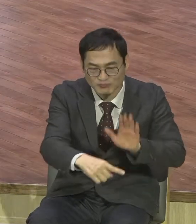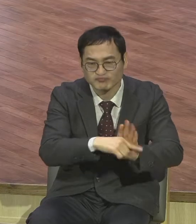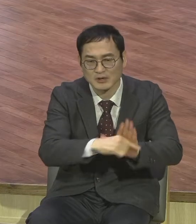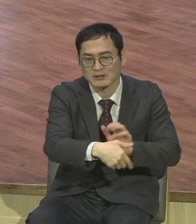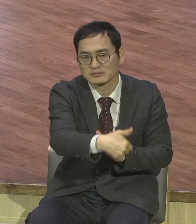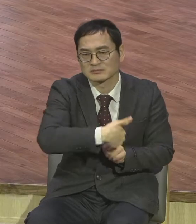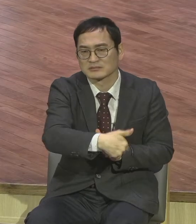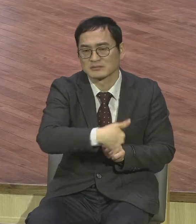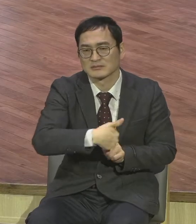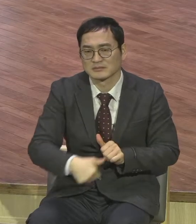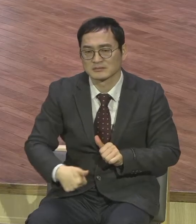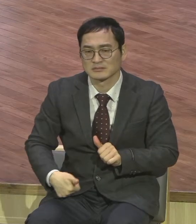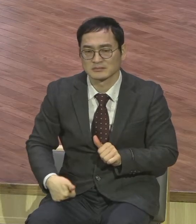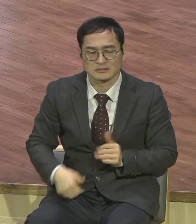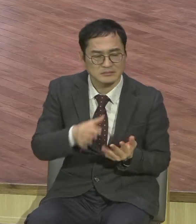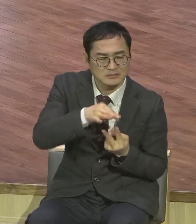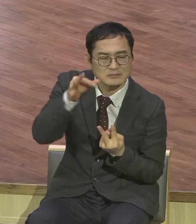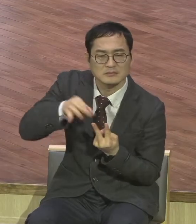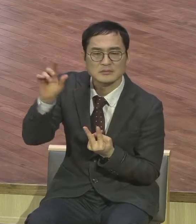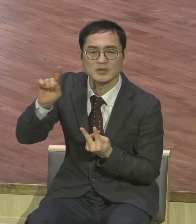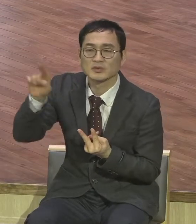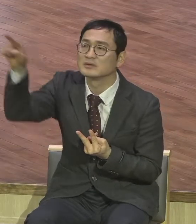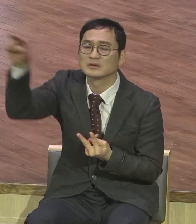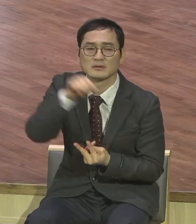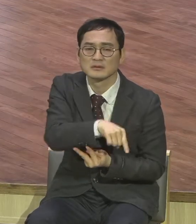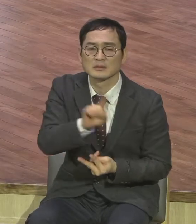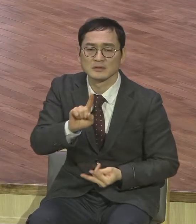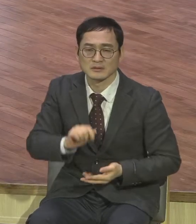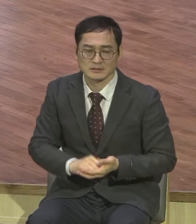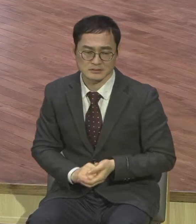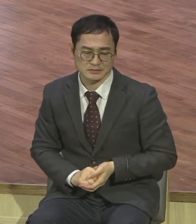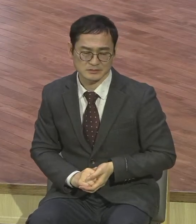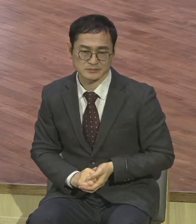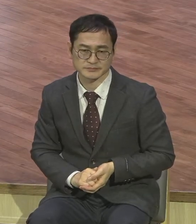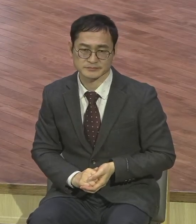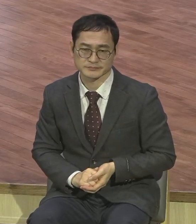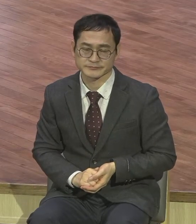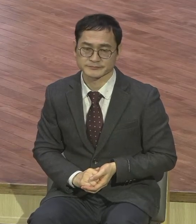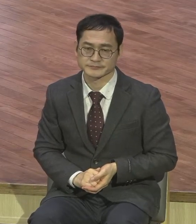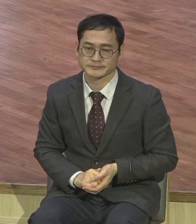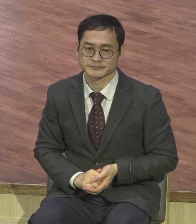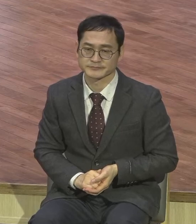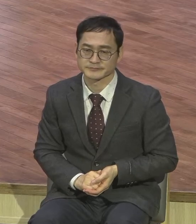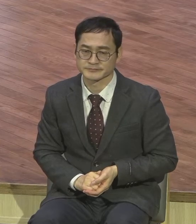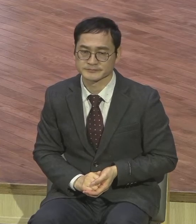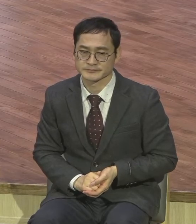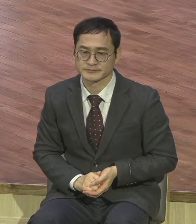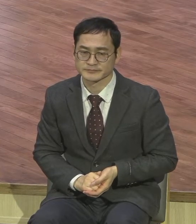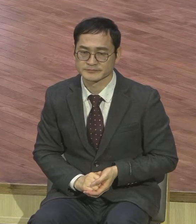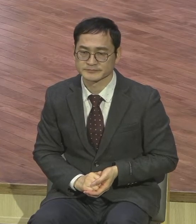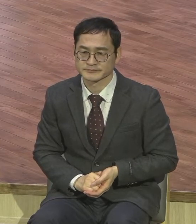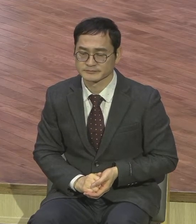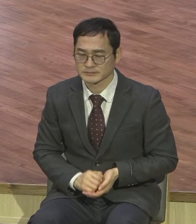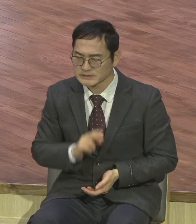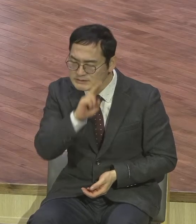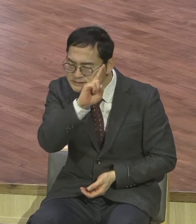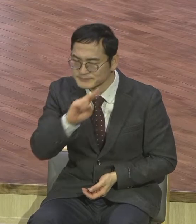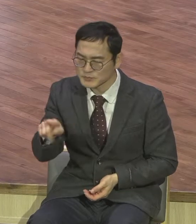그 시험든 사람은 딱 한마디만 들으면 알아요 아 이 사람 시험 들었구나 이 사람 맛이 갔구나 이 사람 성령